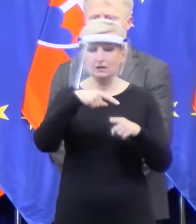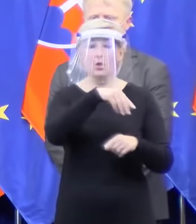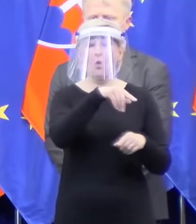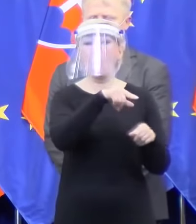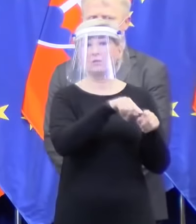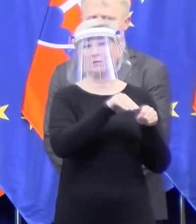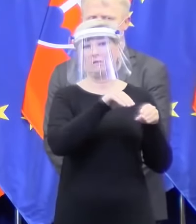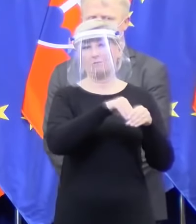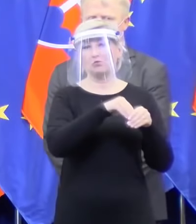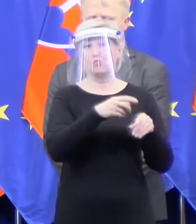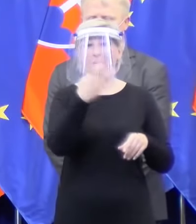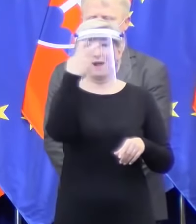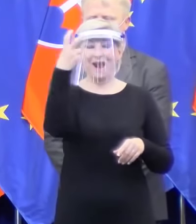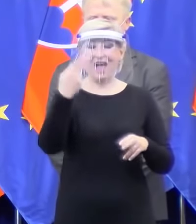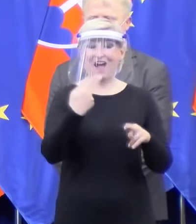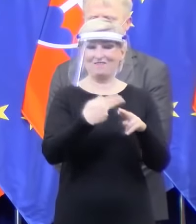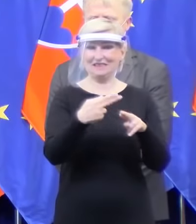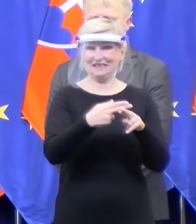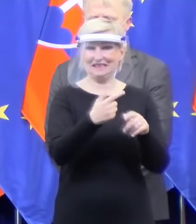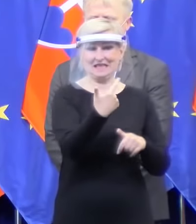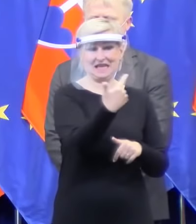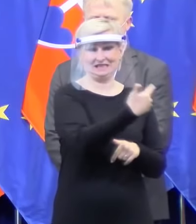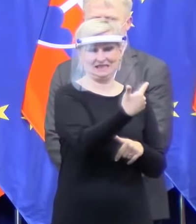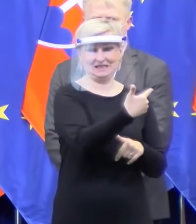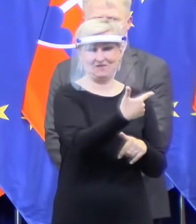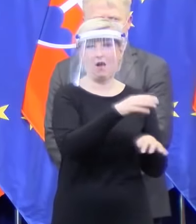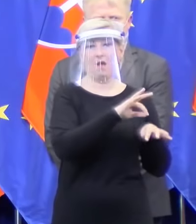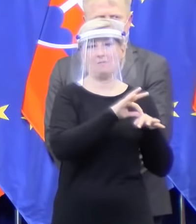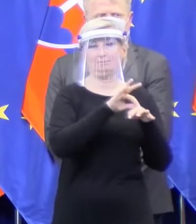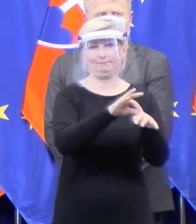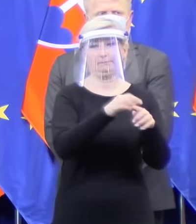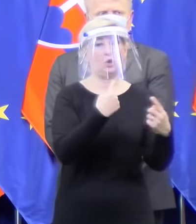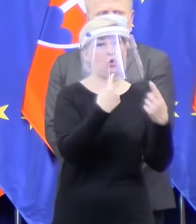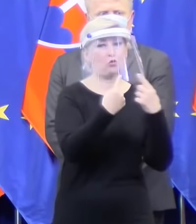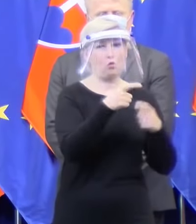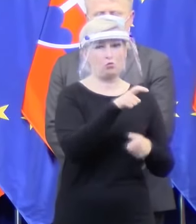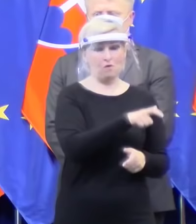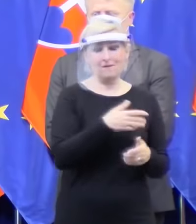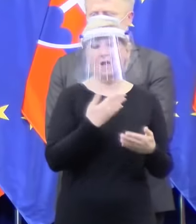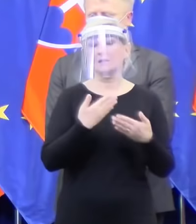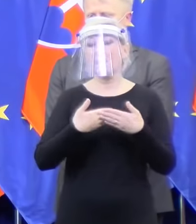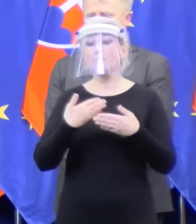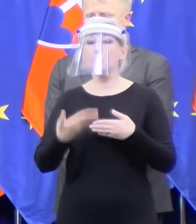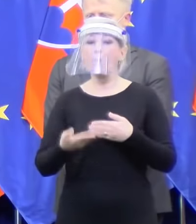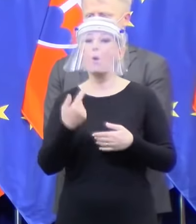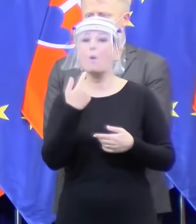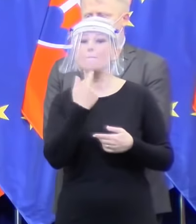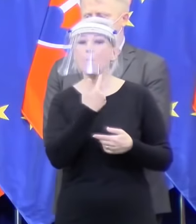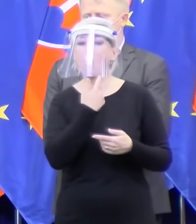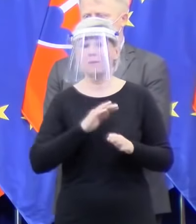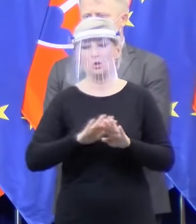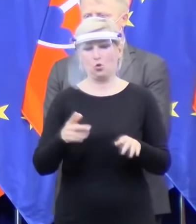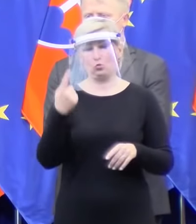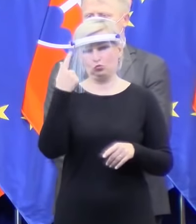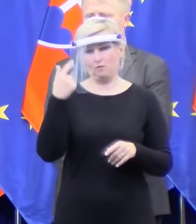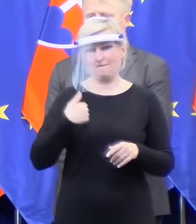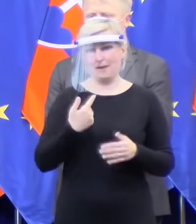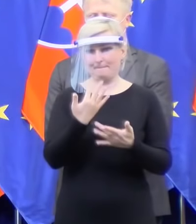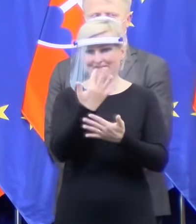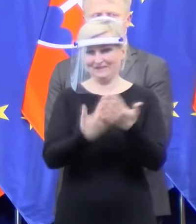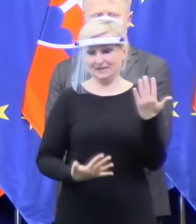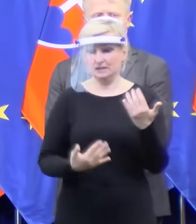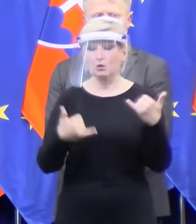O výsledkoch budeme zrejme potom informovať niekedy v pôbednejších hodinách. Čiže nateraz si myslím, že tieto